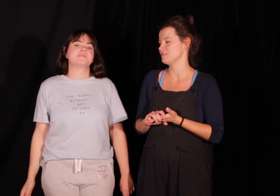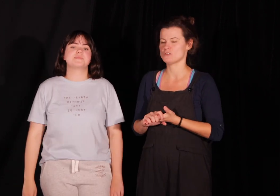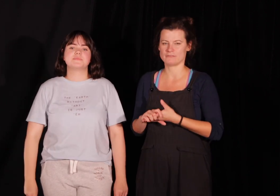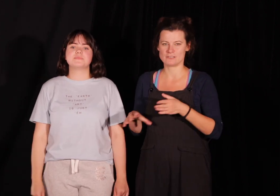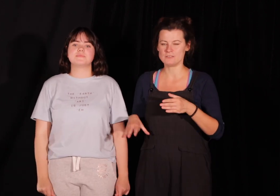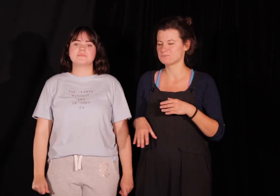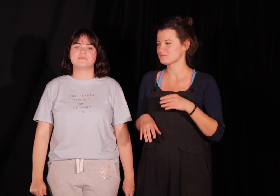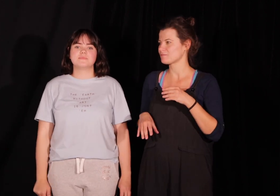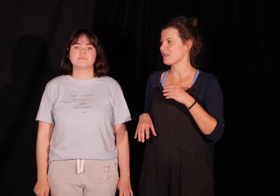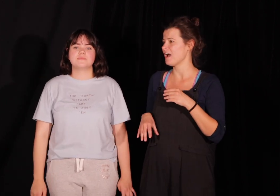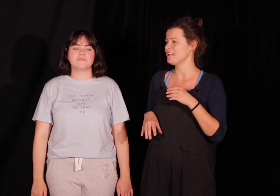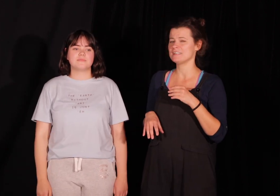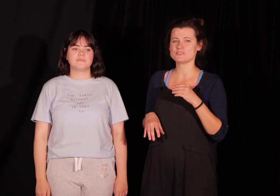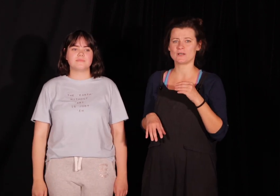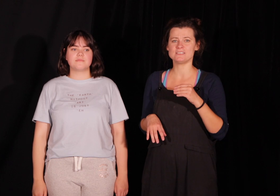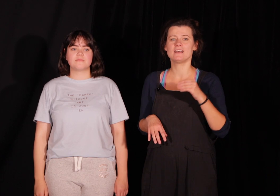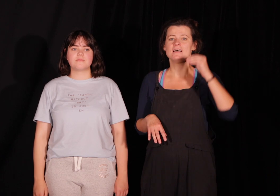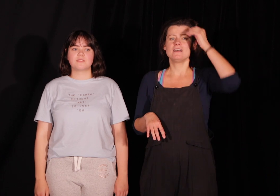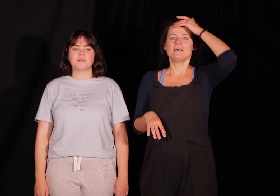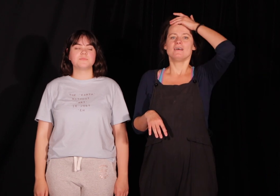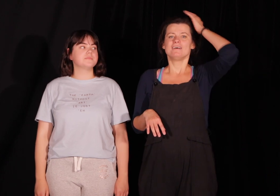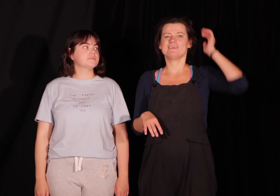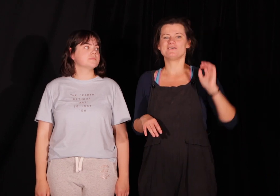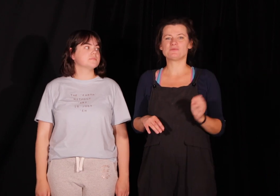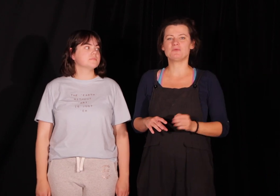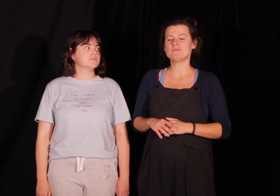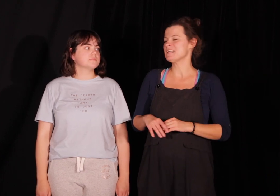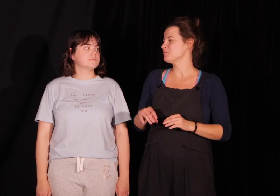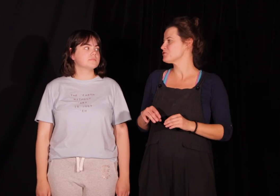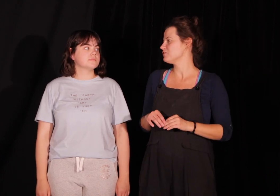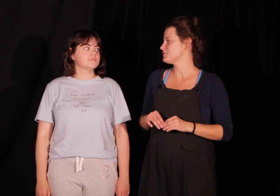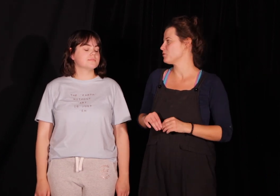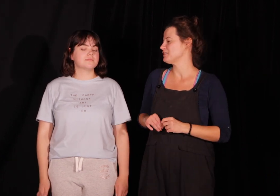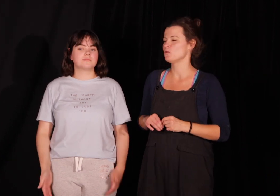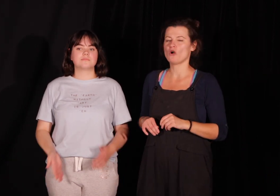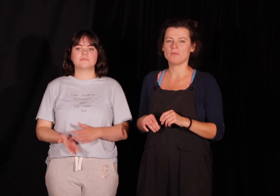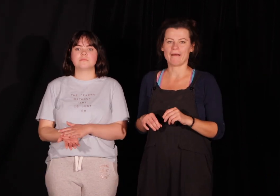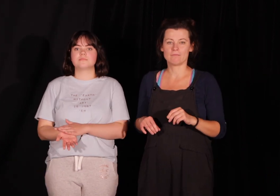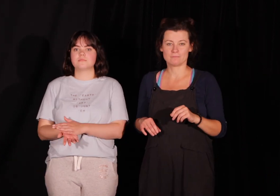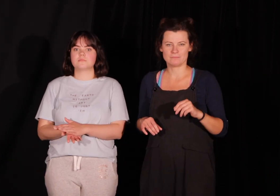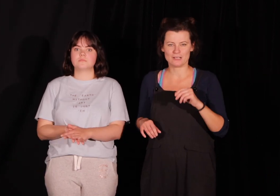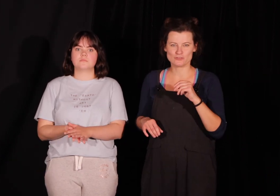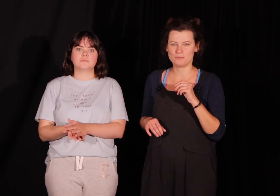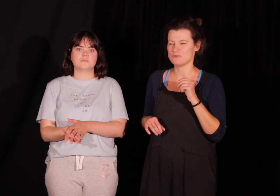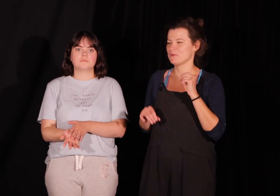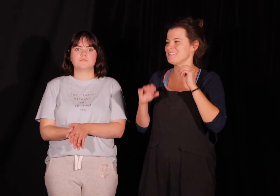Nie znoszę węży. Ale teraz, słuchajcie, spróbujemy zademonstrować sobie taką kobrę. Jak to zrobimy, słuchajcie.